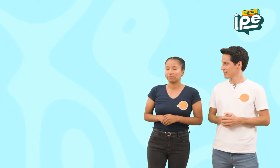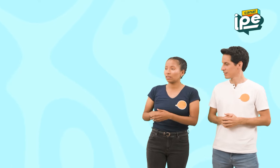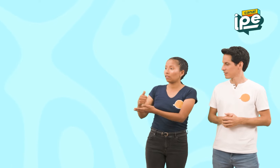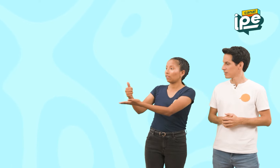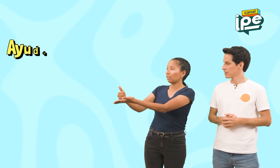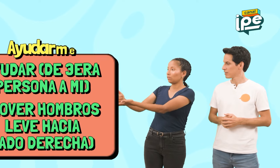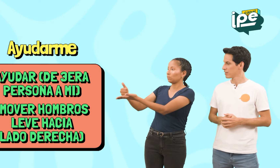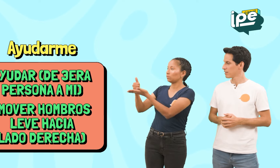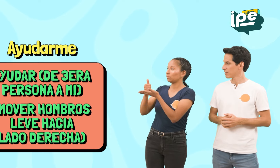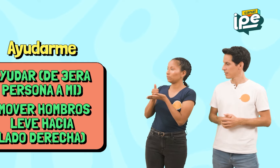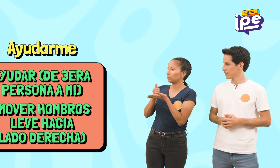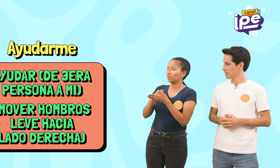¡Me ayuda!